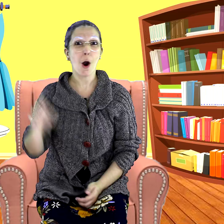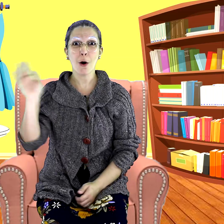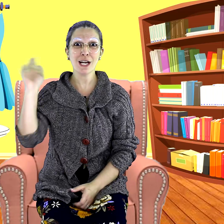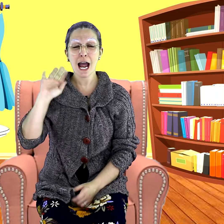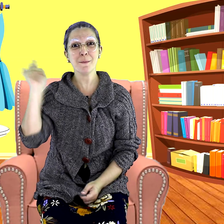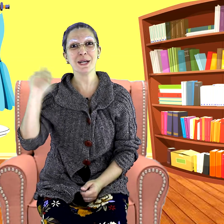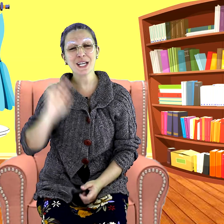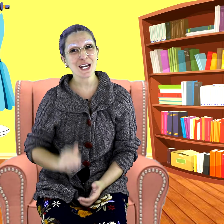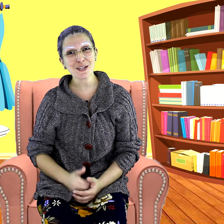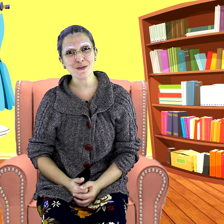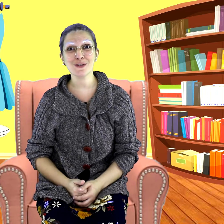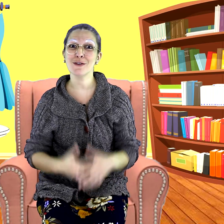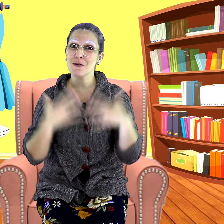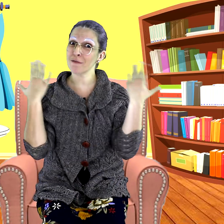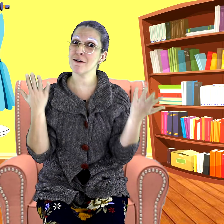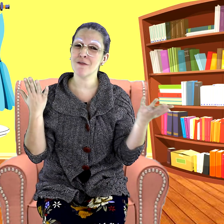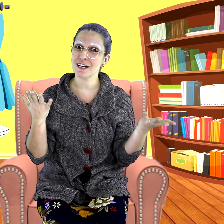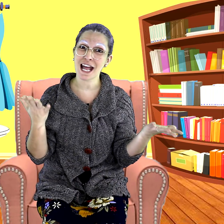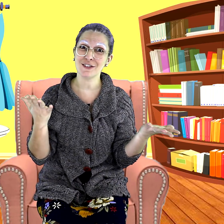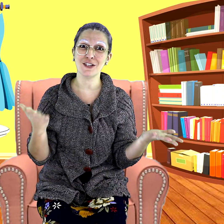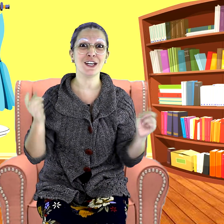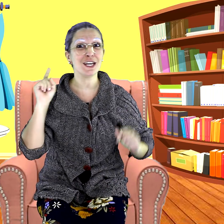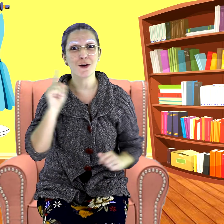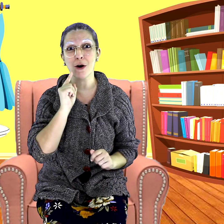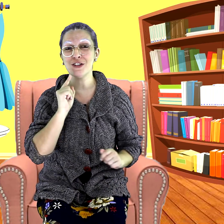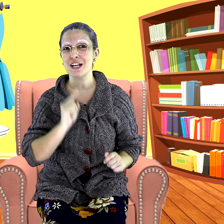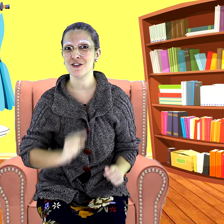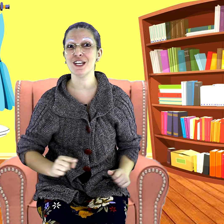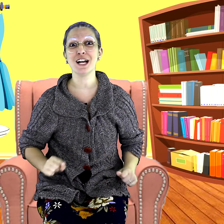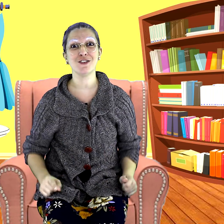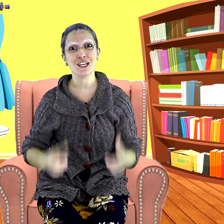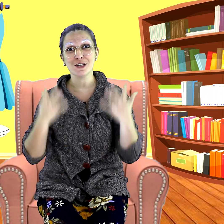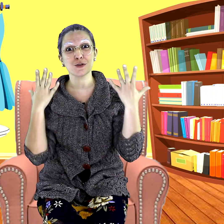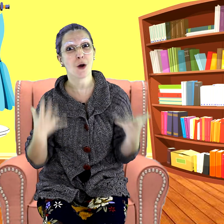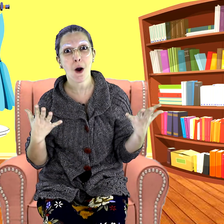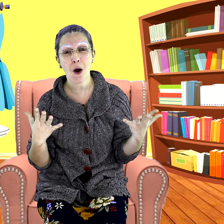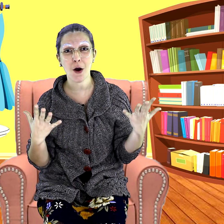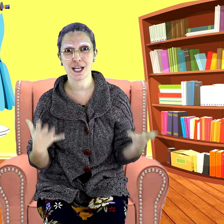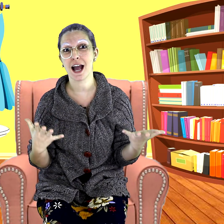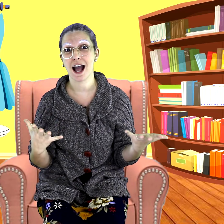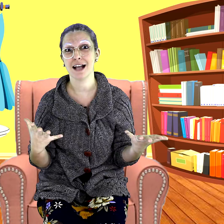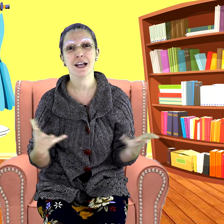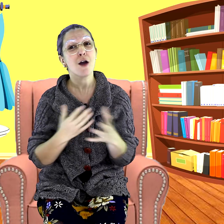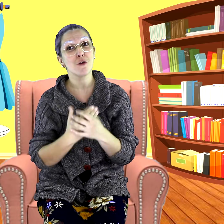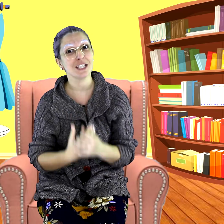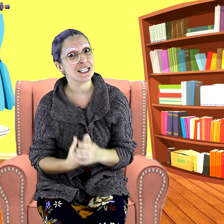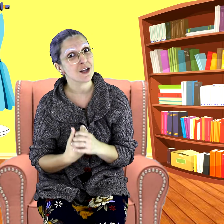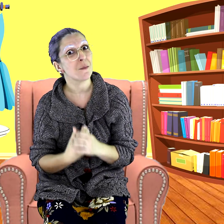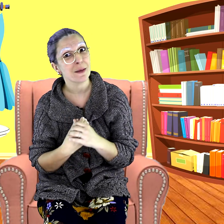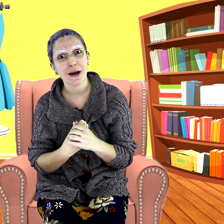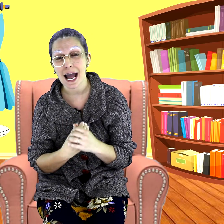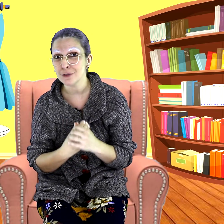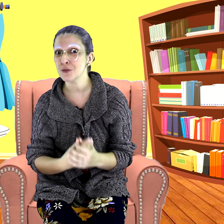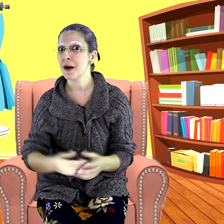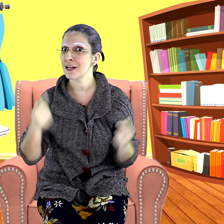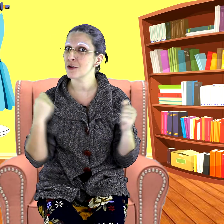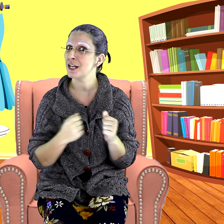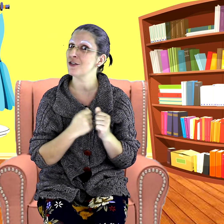Olá amiguinhos, eu sou a Vovó Nete e hoje é dia de histórias. Vocês estão preparados para a história de